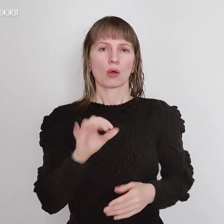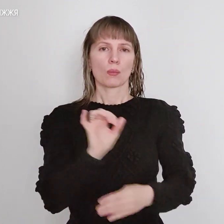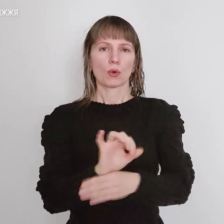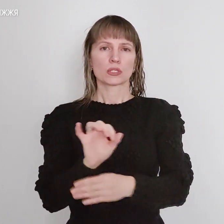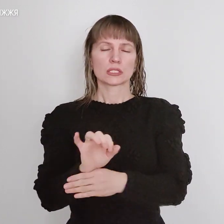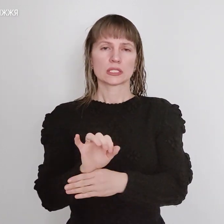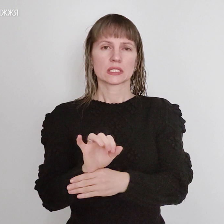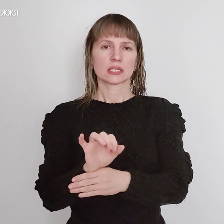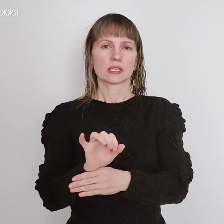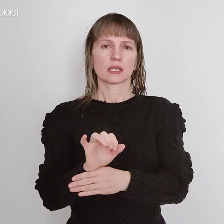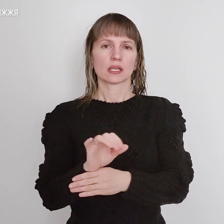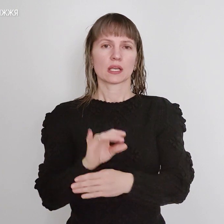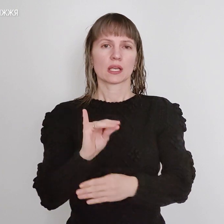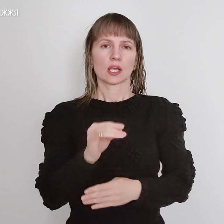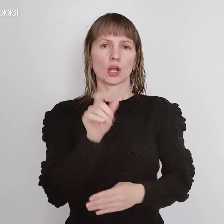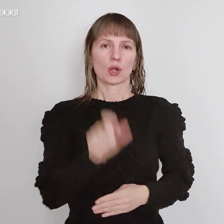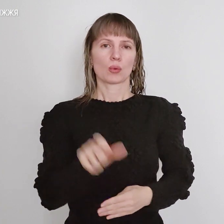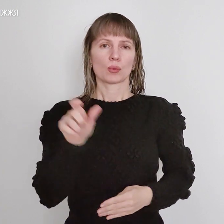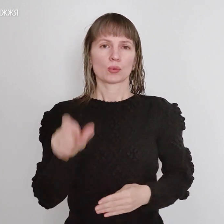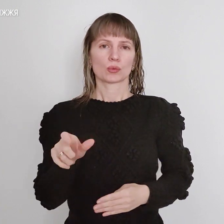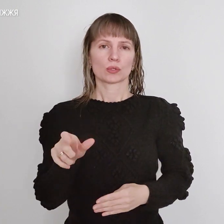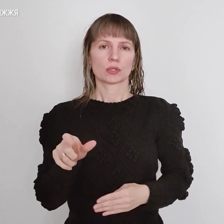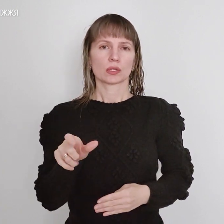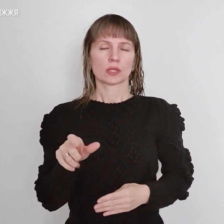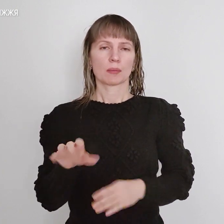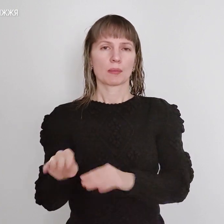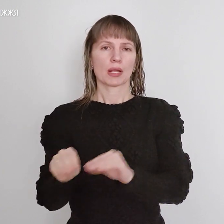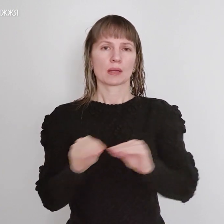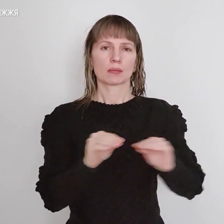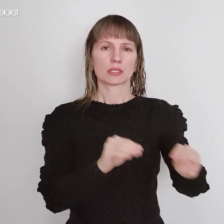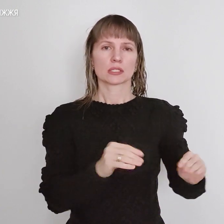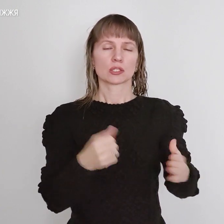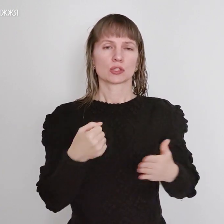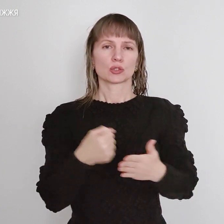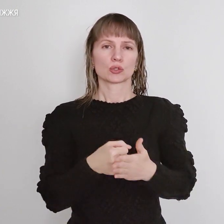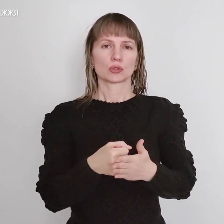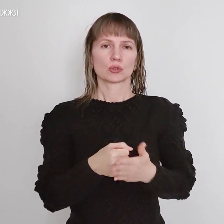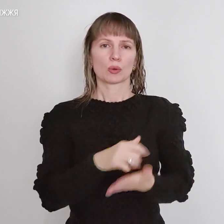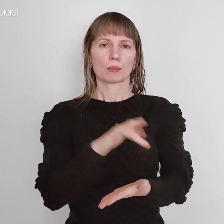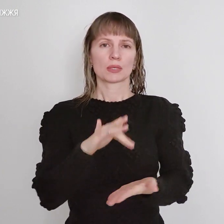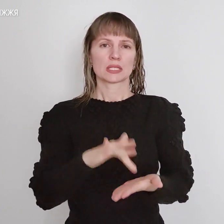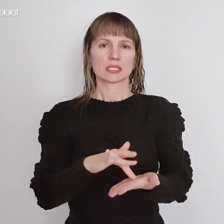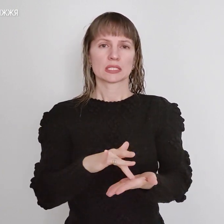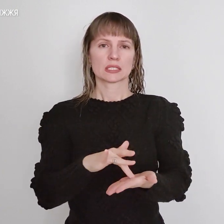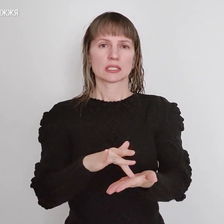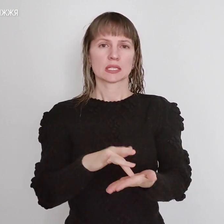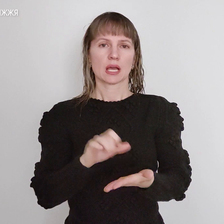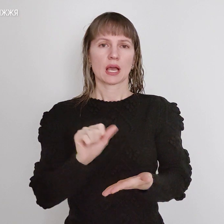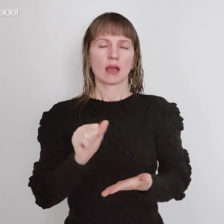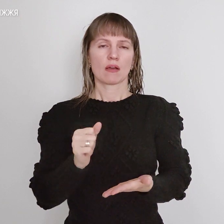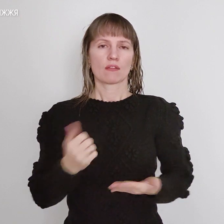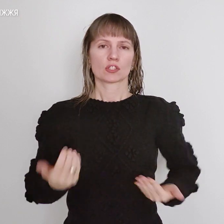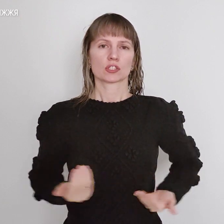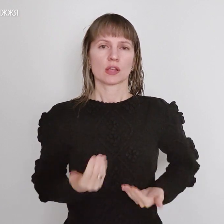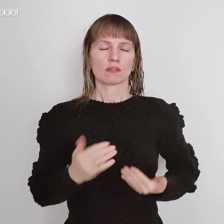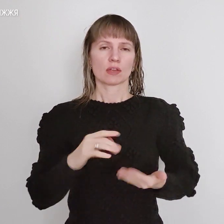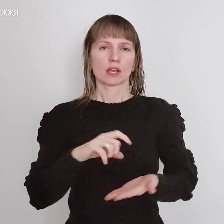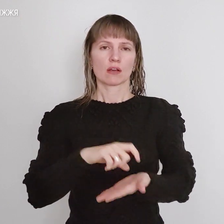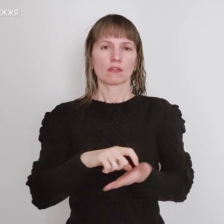люди перемістилися до міста. Там живові квартали. Багато